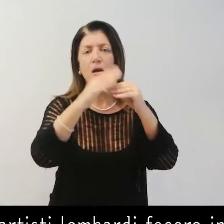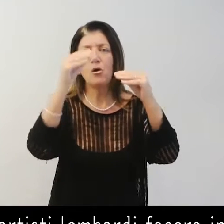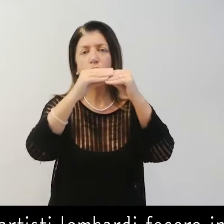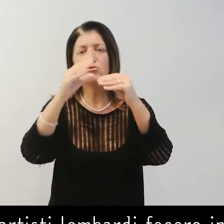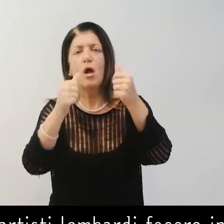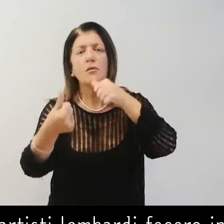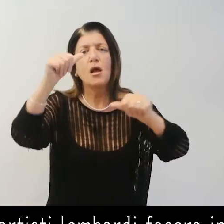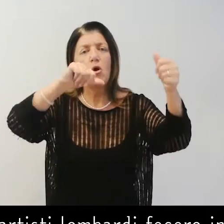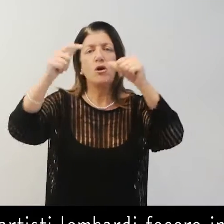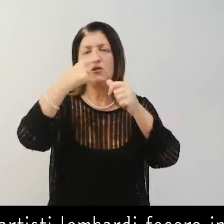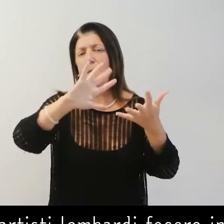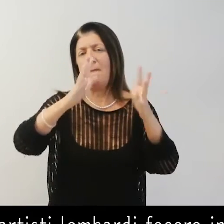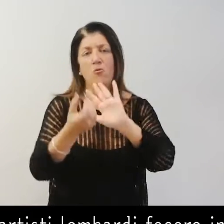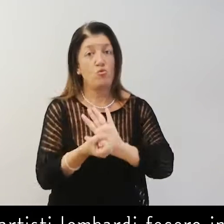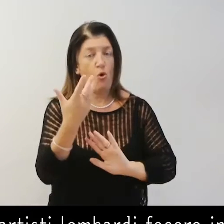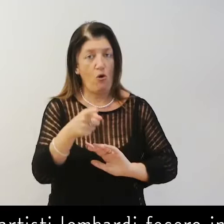ricostruzione e di ridecorazione.